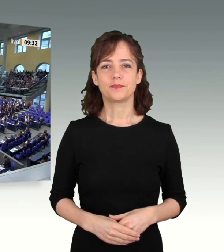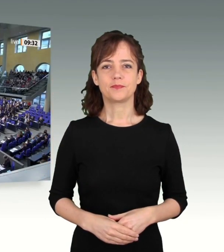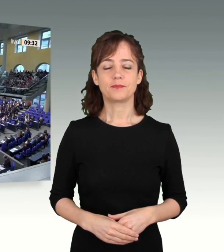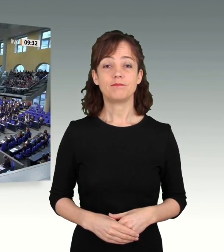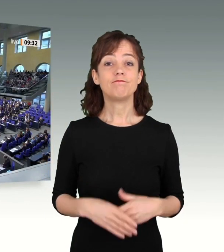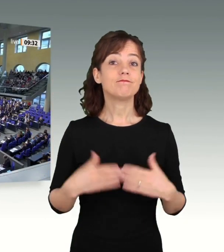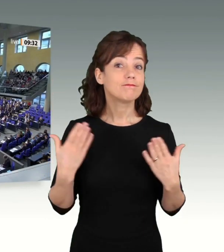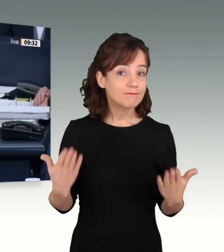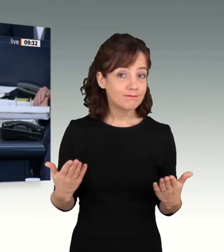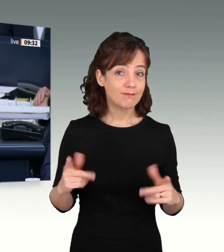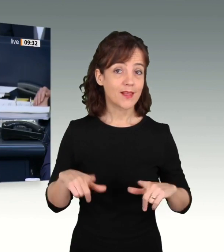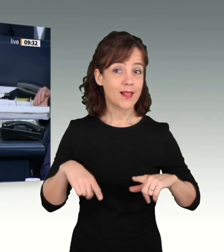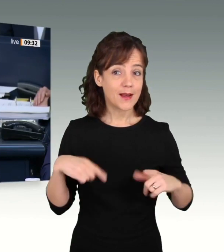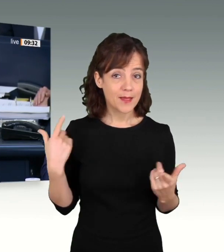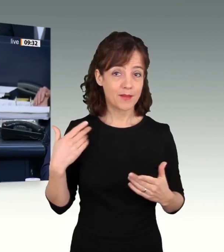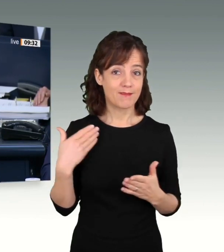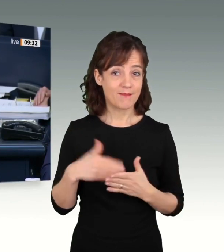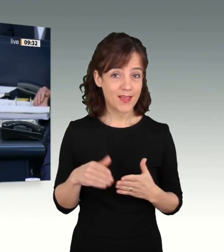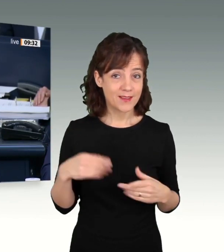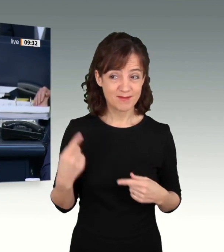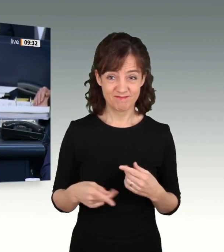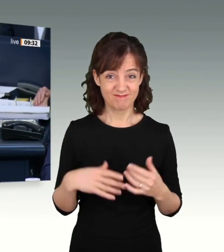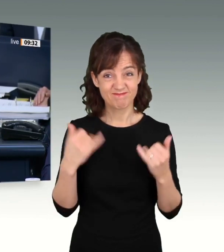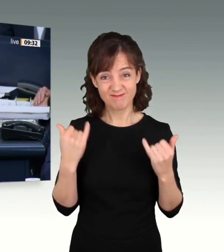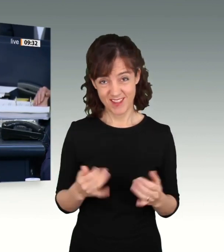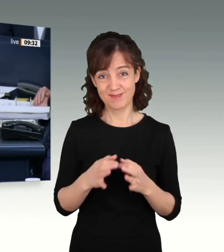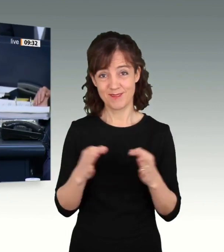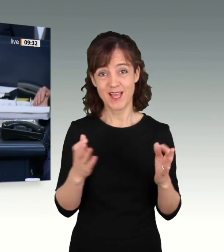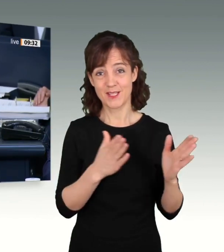Und wie das Leben so spielt, steigen wir jetzt in die Tagesordnung ein.